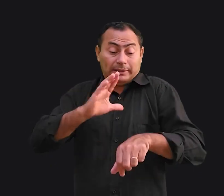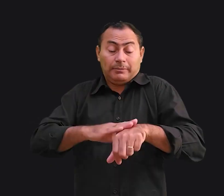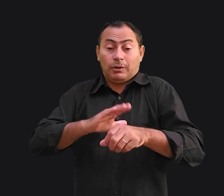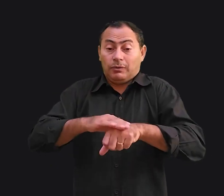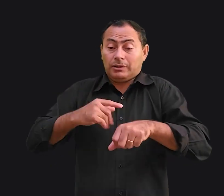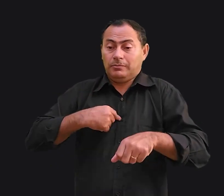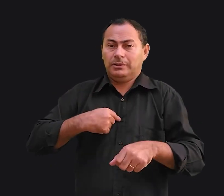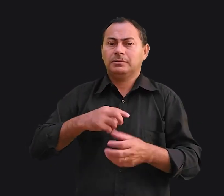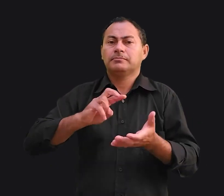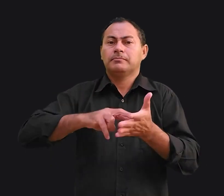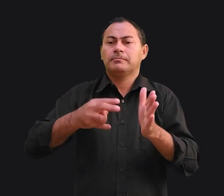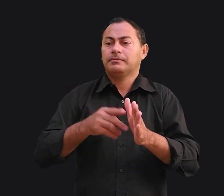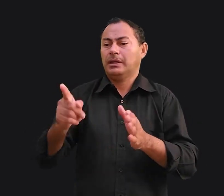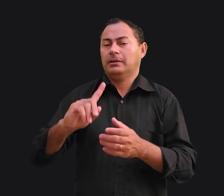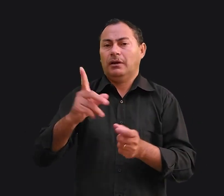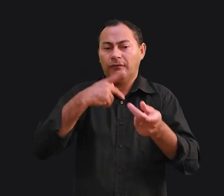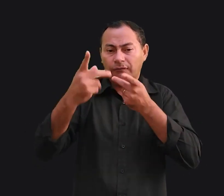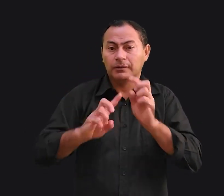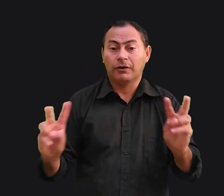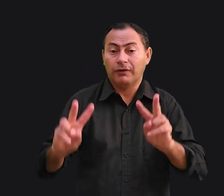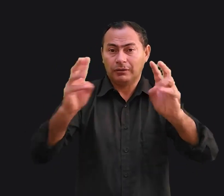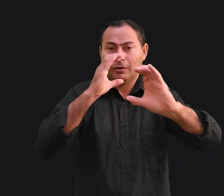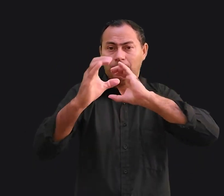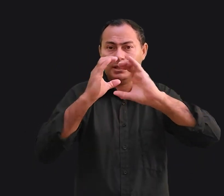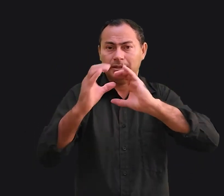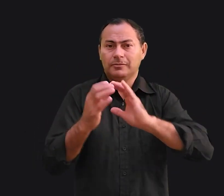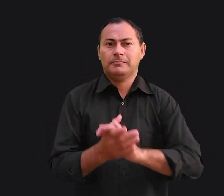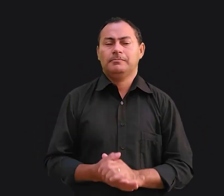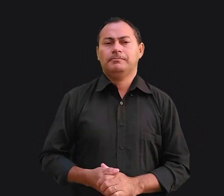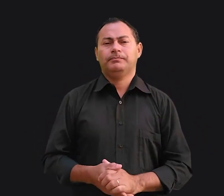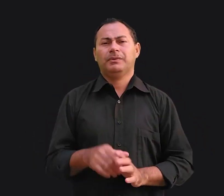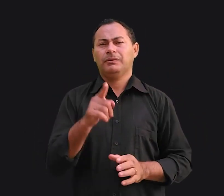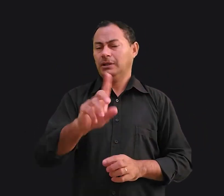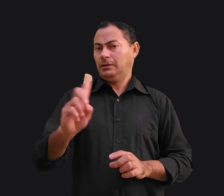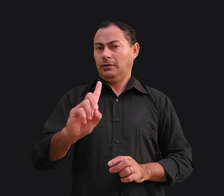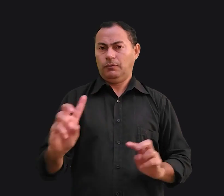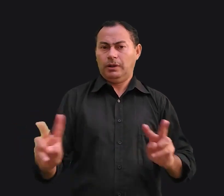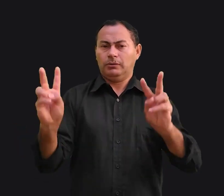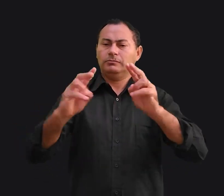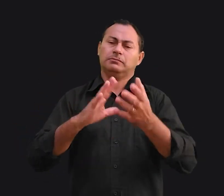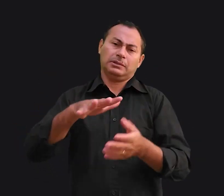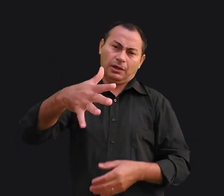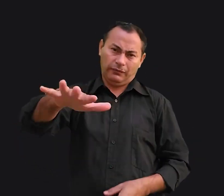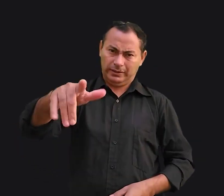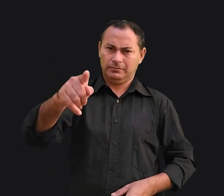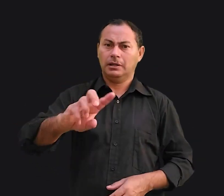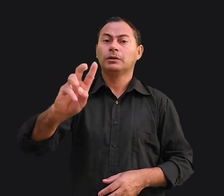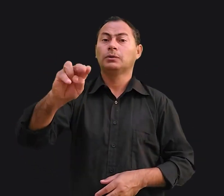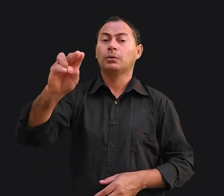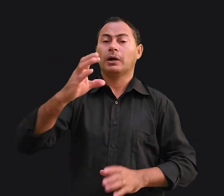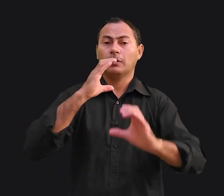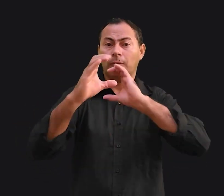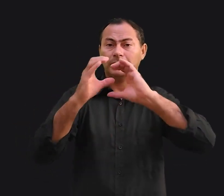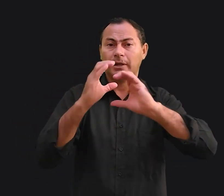Isso quer dizer que ele não valoriza a comunicação? Se você não valoriza, provavelmente, nunca vai se comunicar.